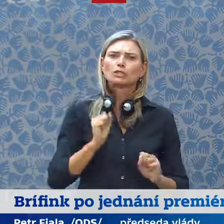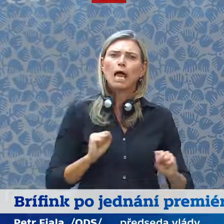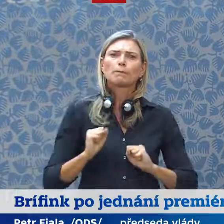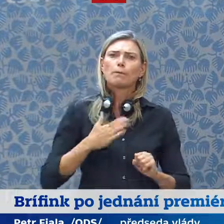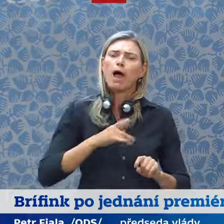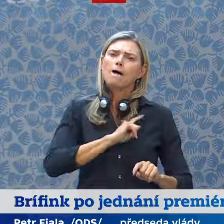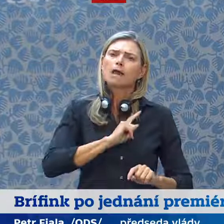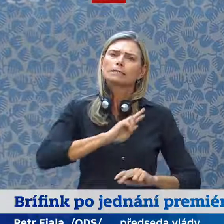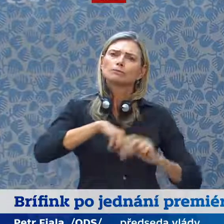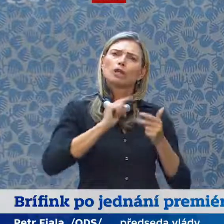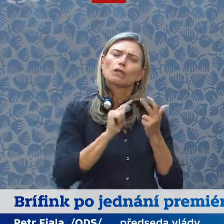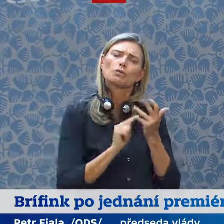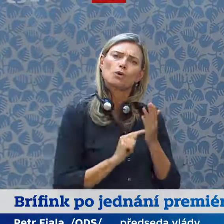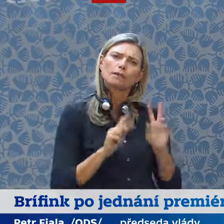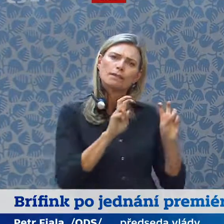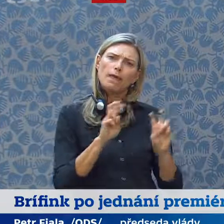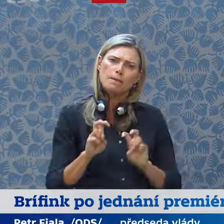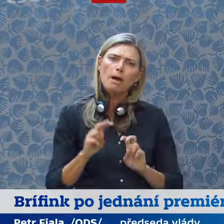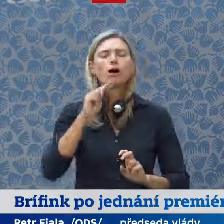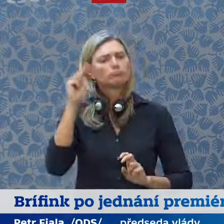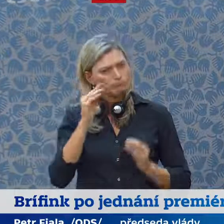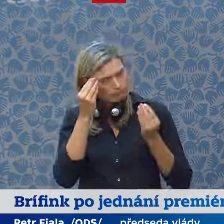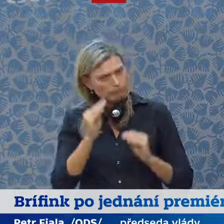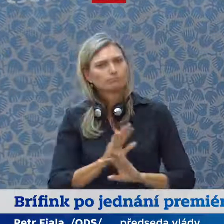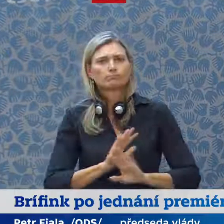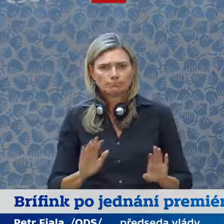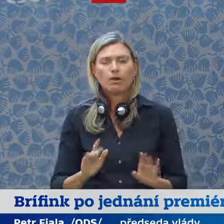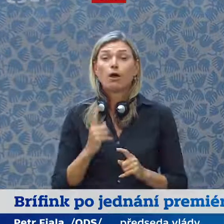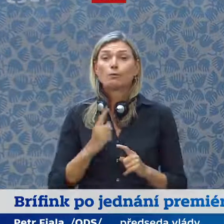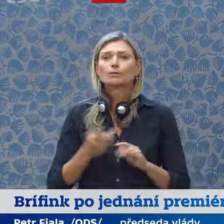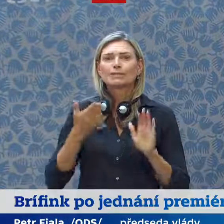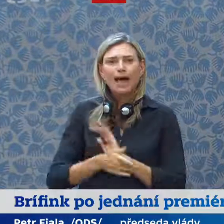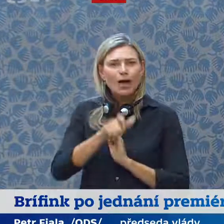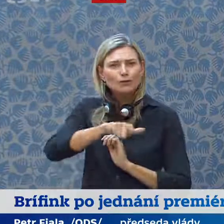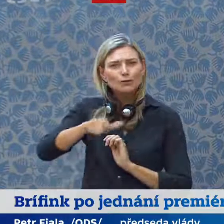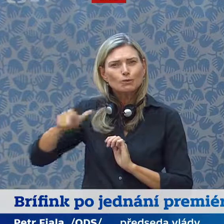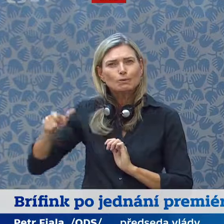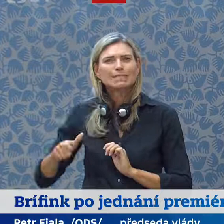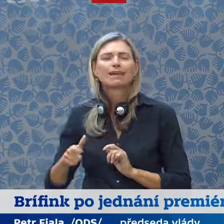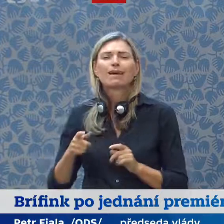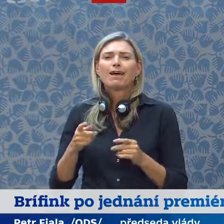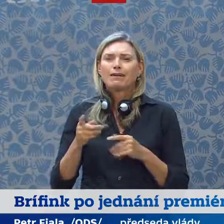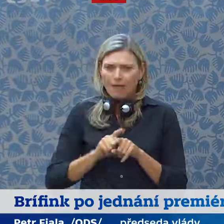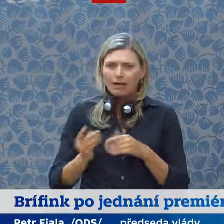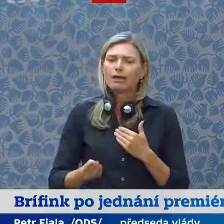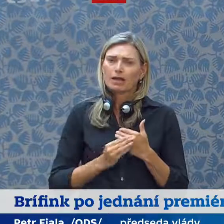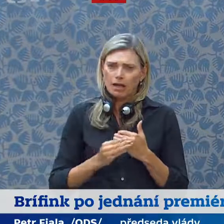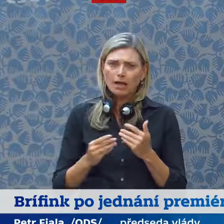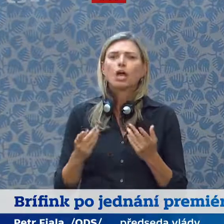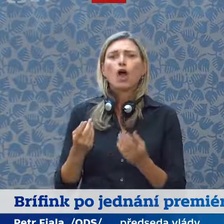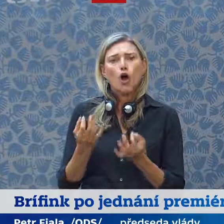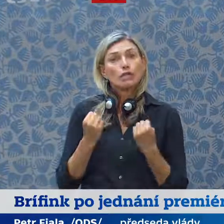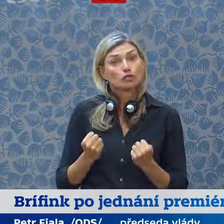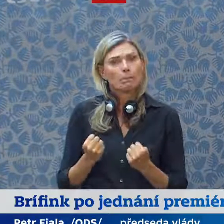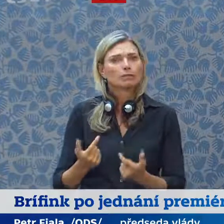priority představila. Dostalo se mi i od zástupců jednotlivých frakcí ujištění, že nám přeji hodně